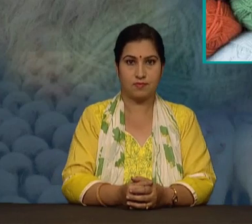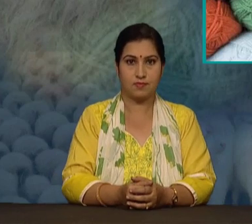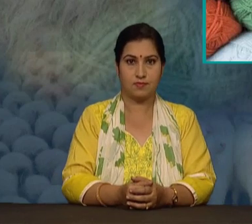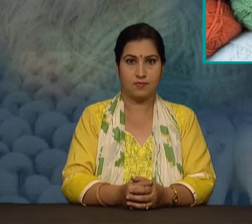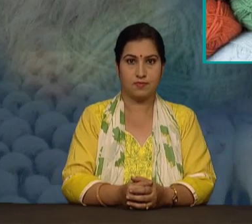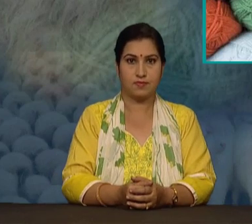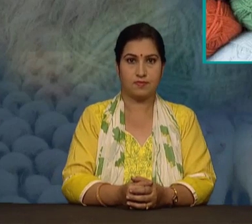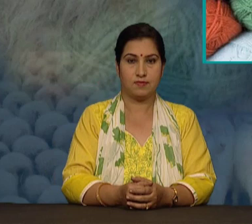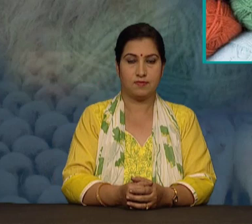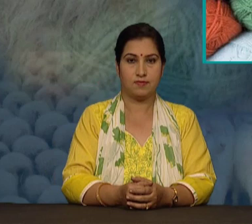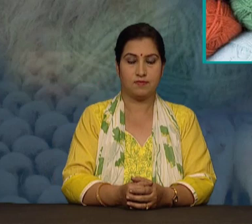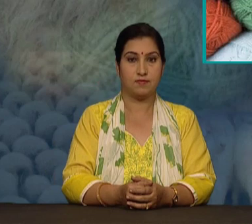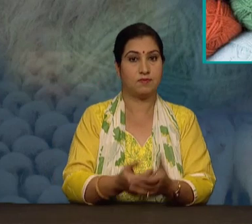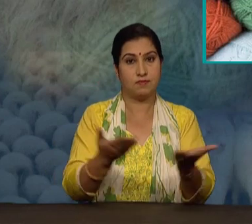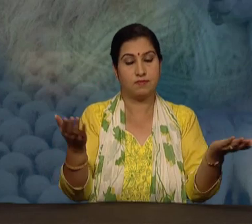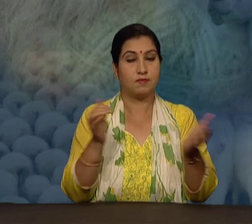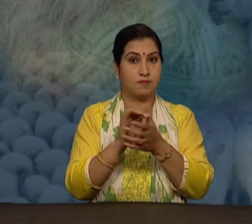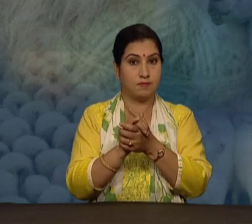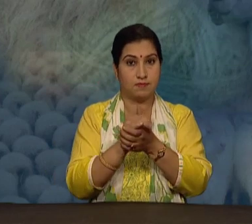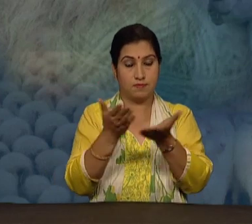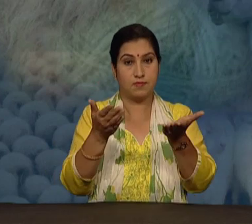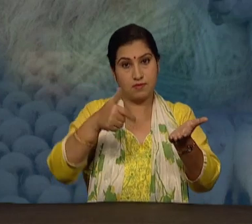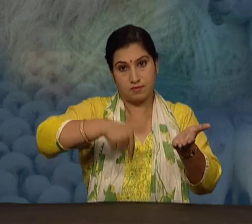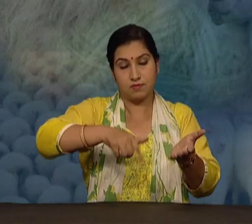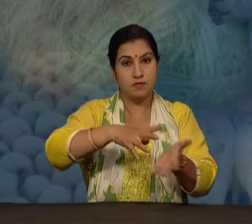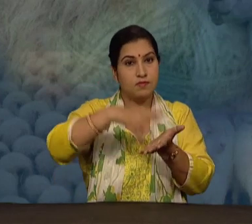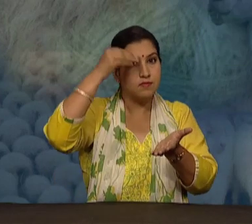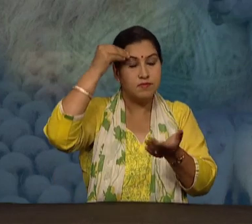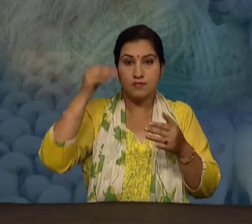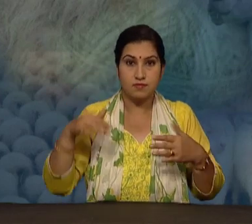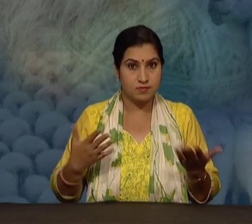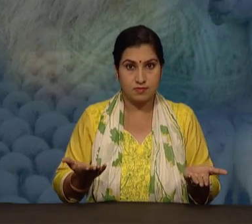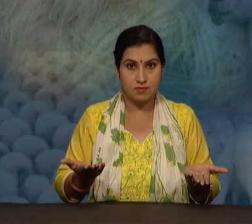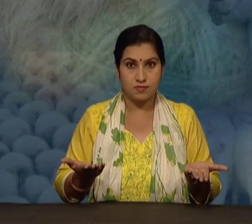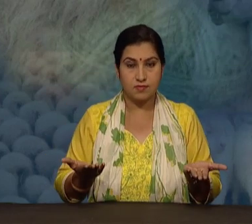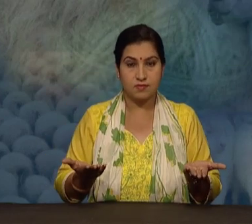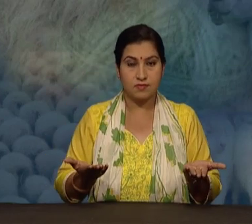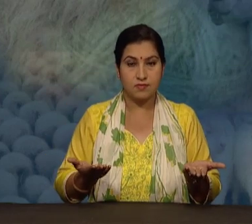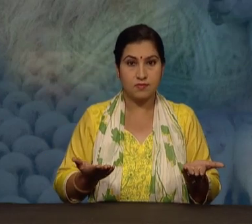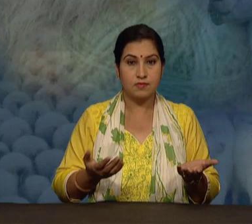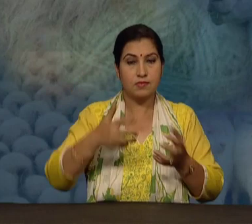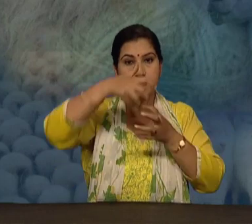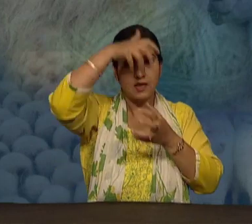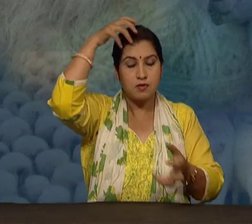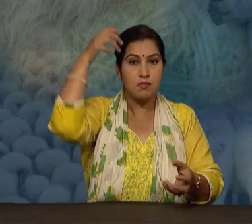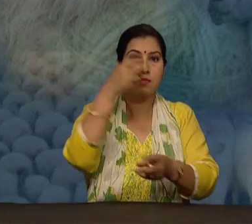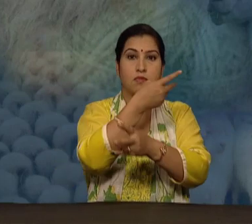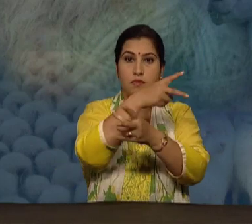तो साथियों आज हमने जाना कि जन्तूँ से उन